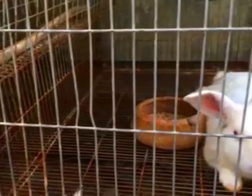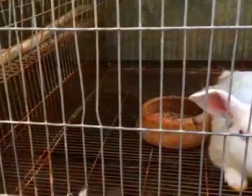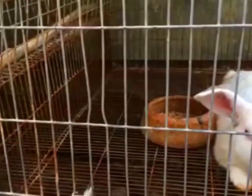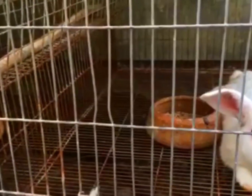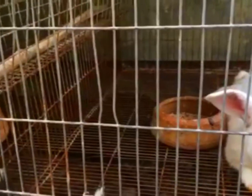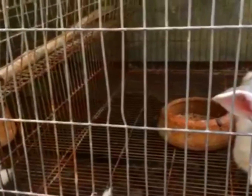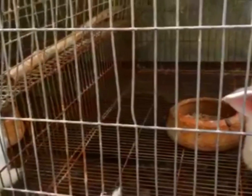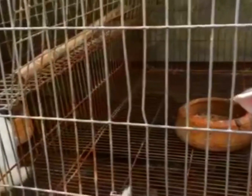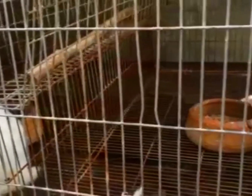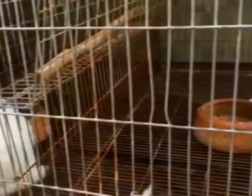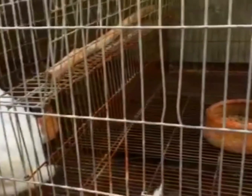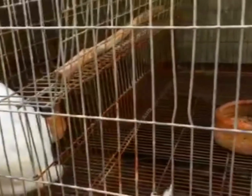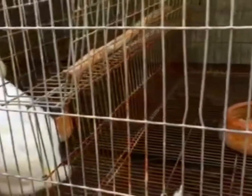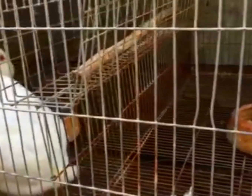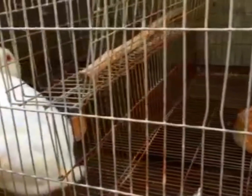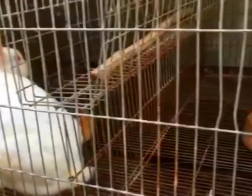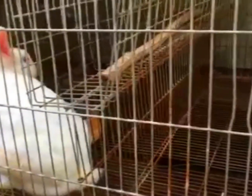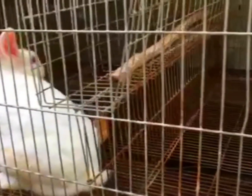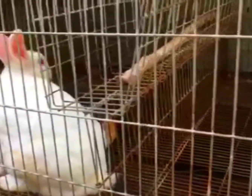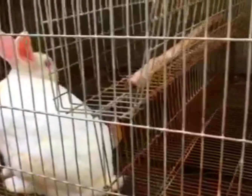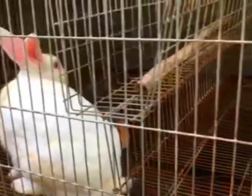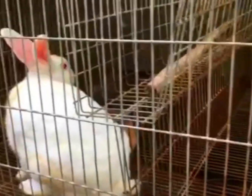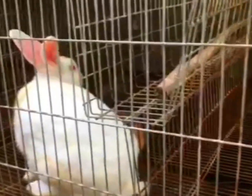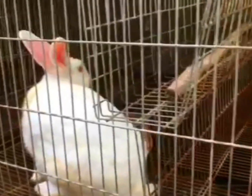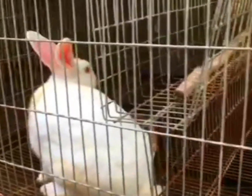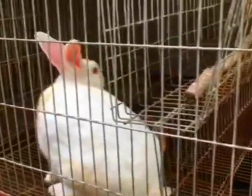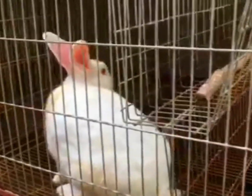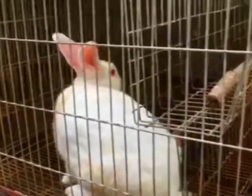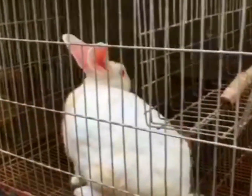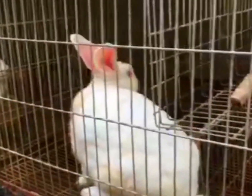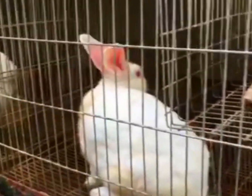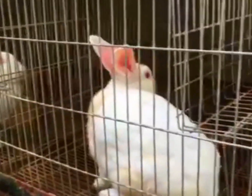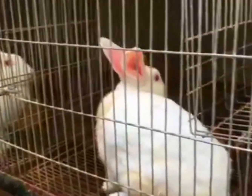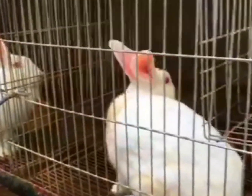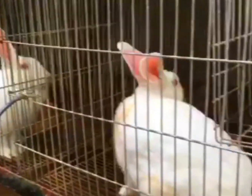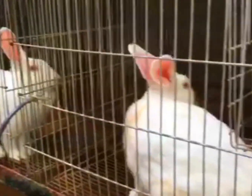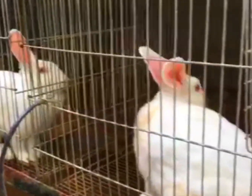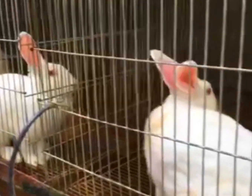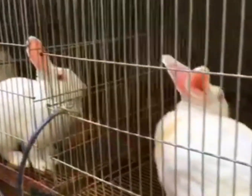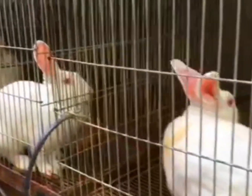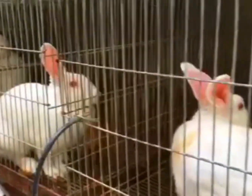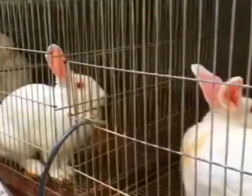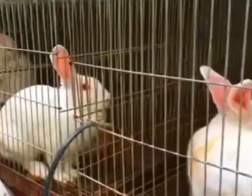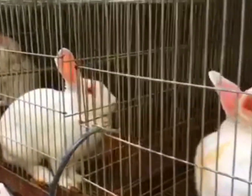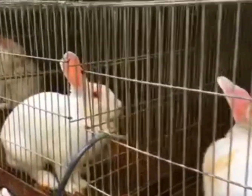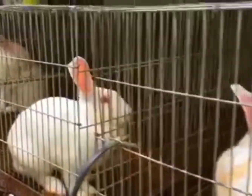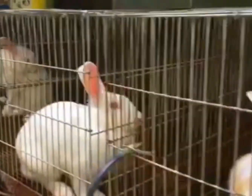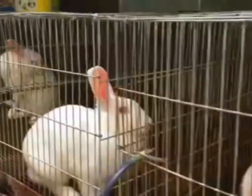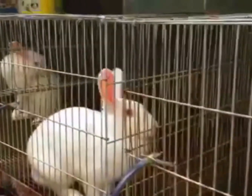gabi. Ang kagandaan sa pag-aalaga ng gabi, low maintenance. Dahil, sa halagang 3,000